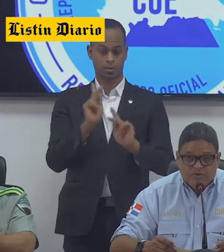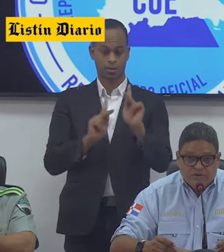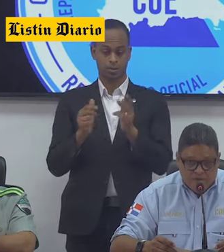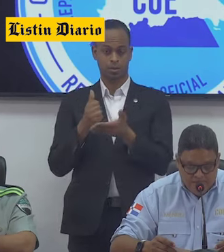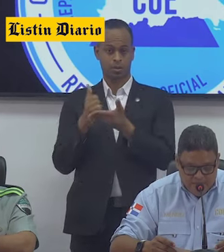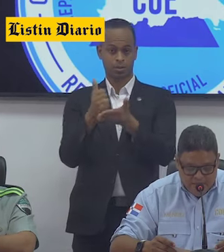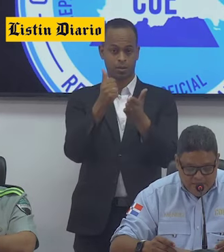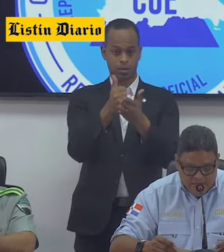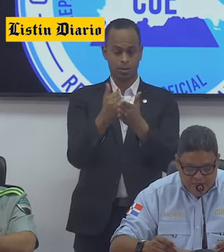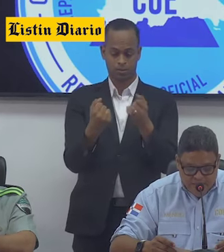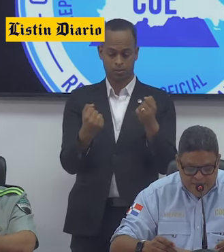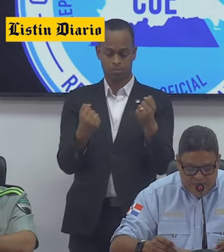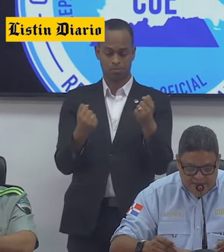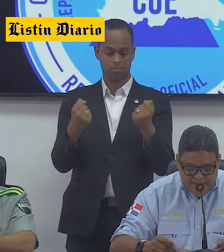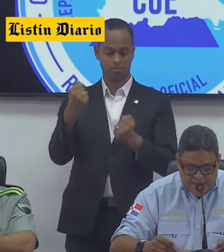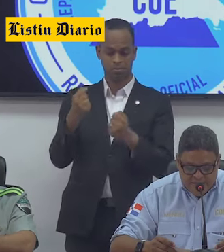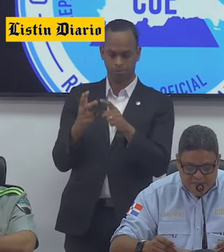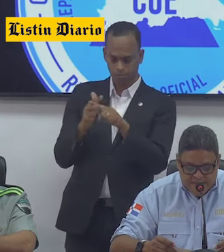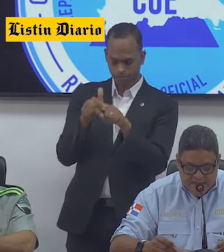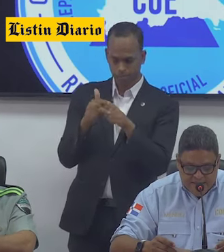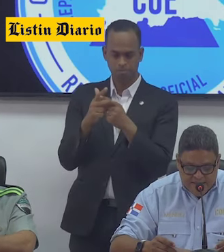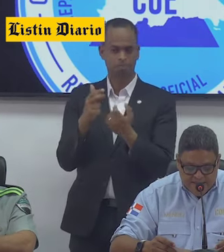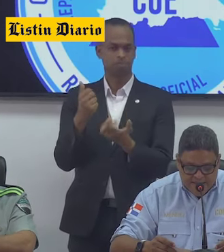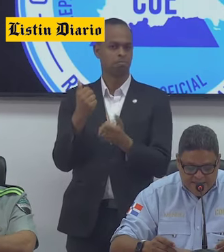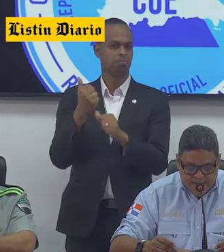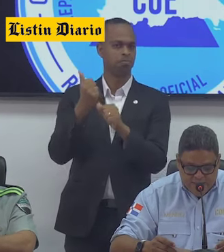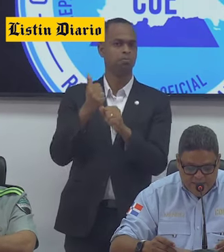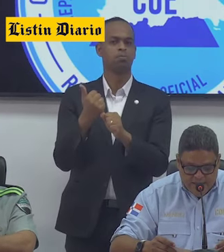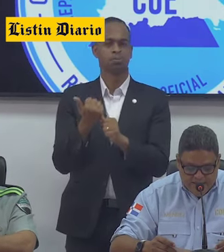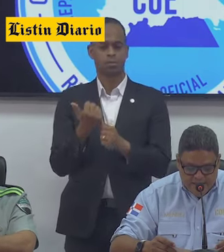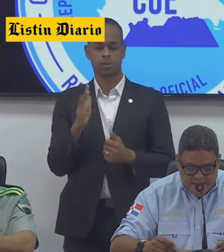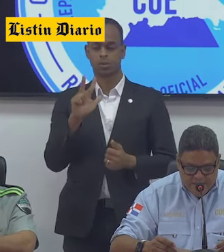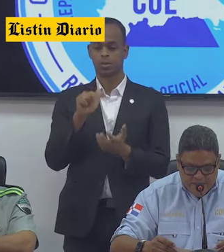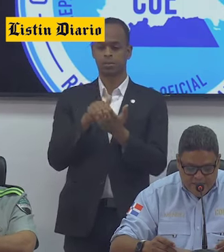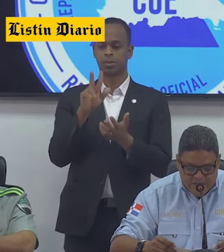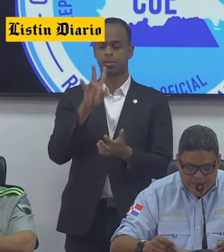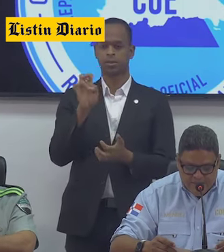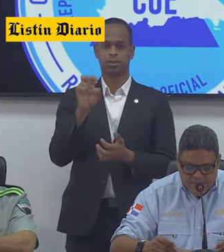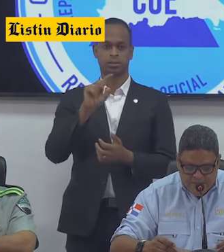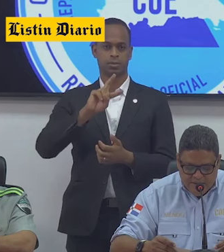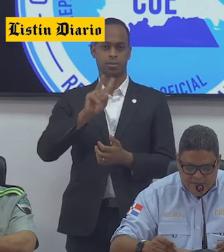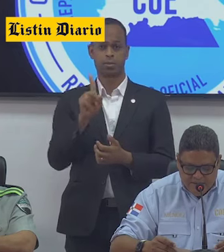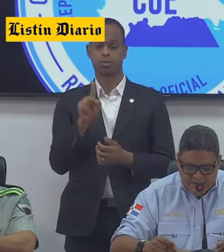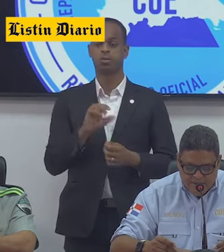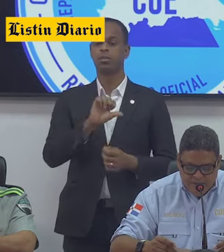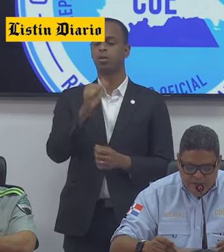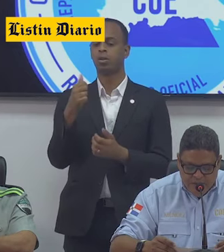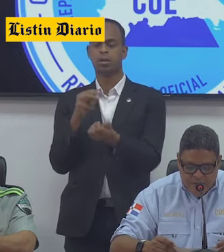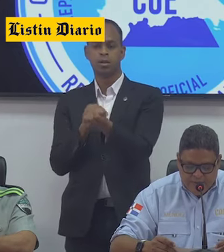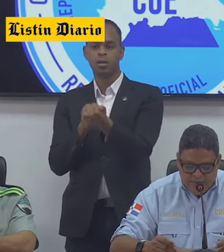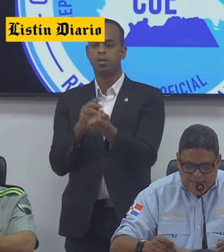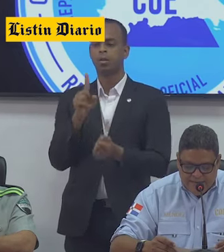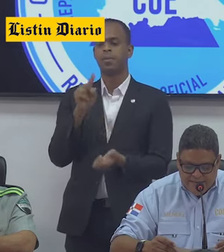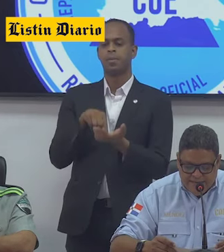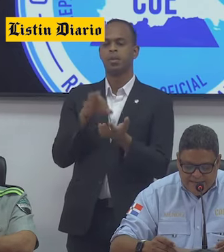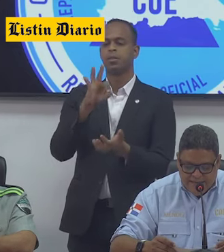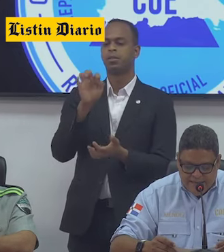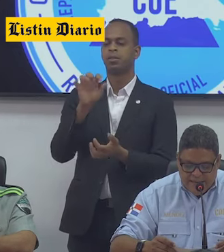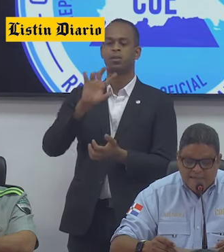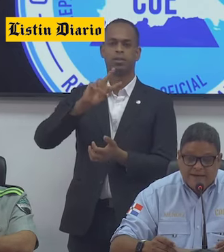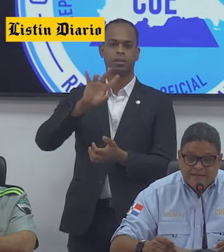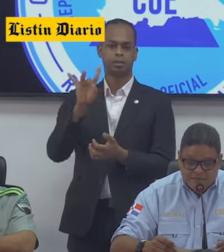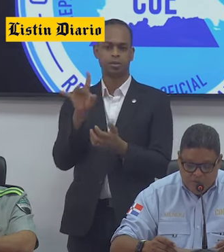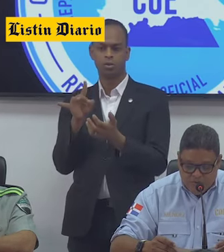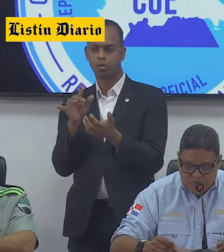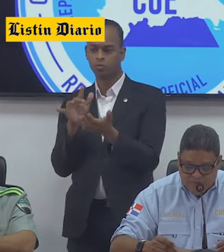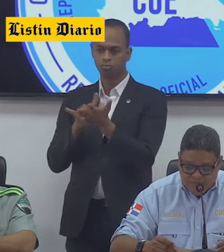,421 asistencias médicas y de salud realizada, 1,928 personas rescatadas